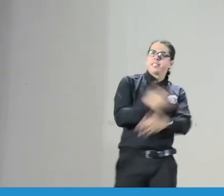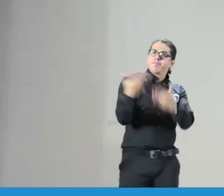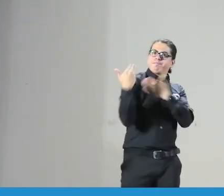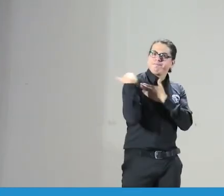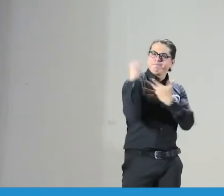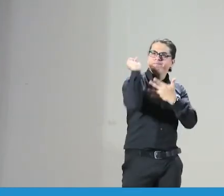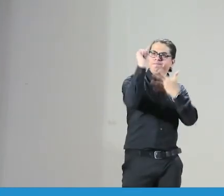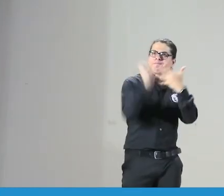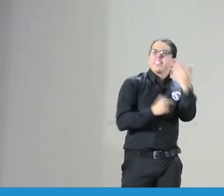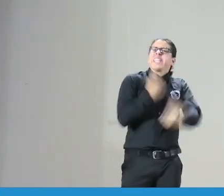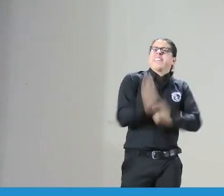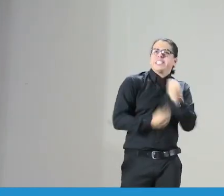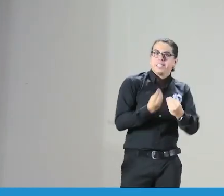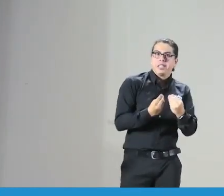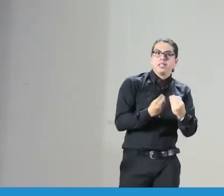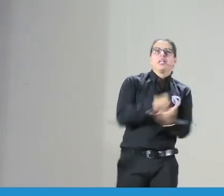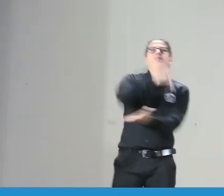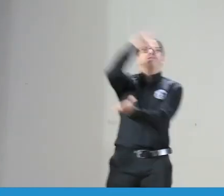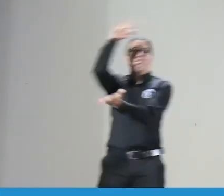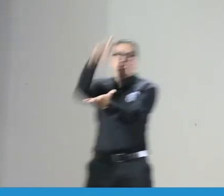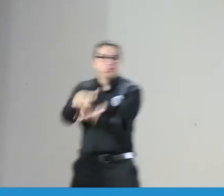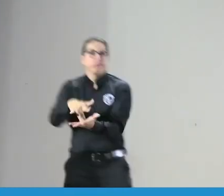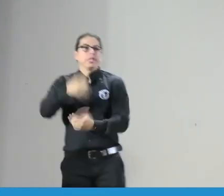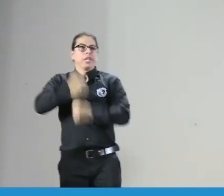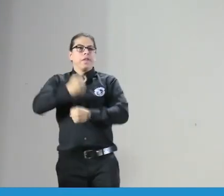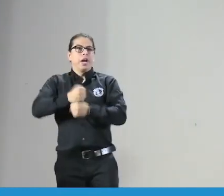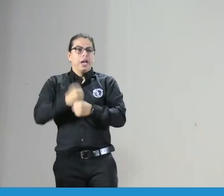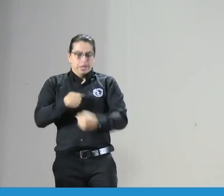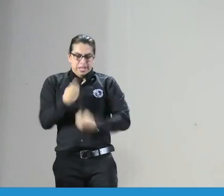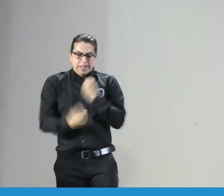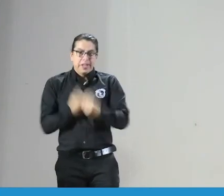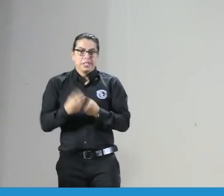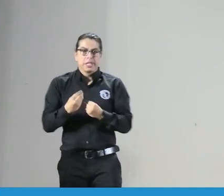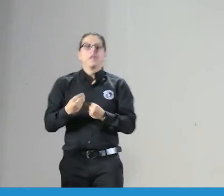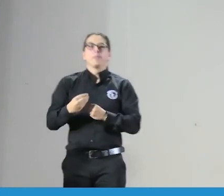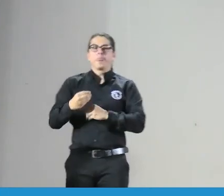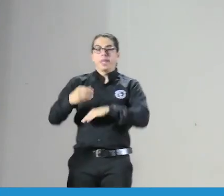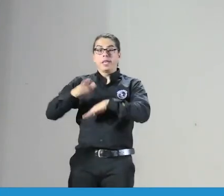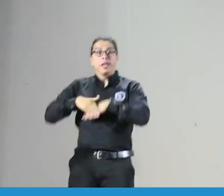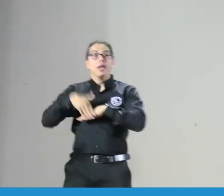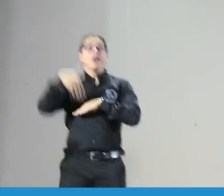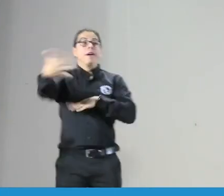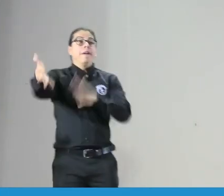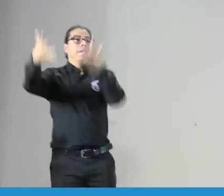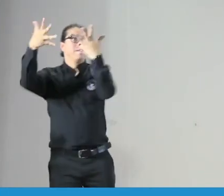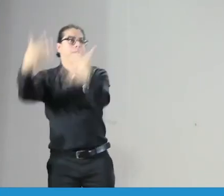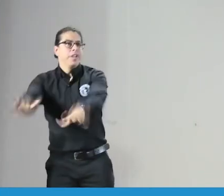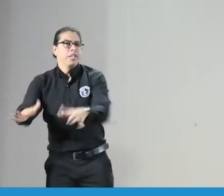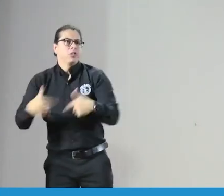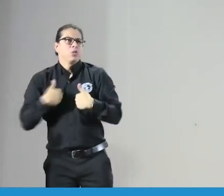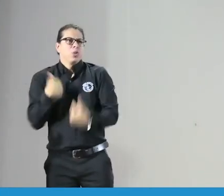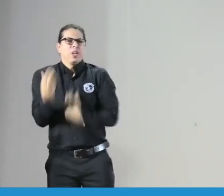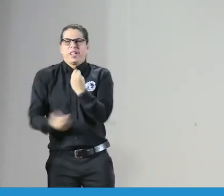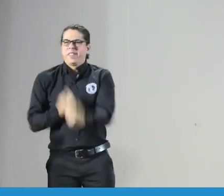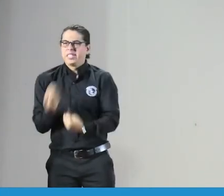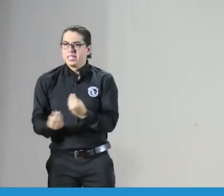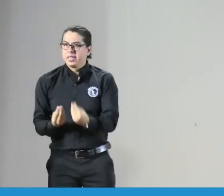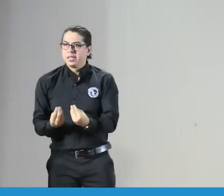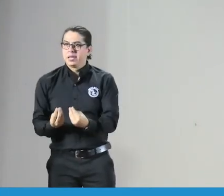enfrentar cuáles las responsabilidades que asume antes de enfrentarse un servicio después